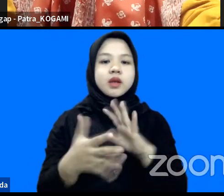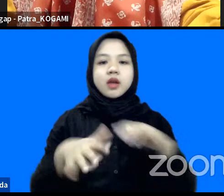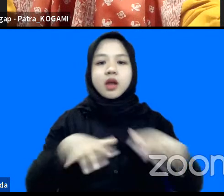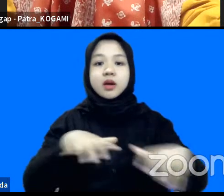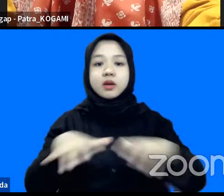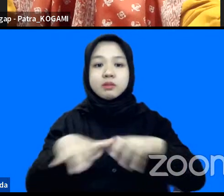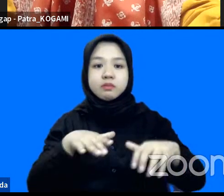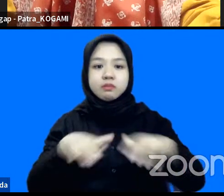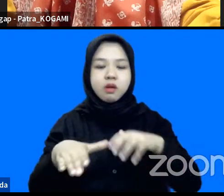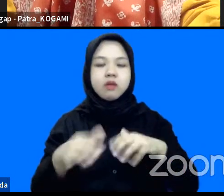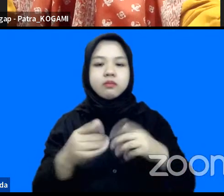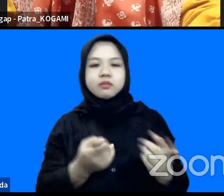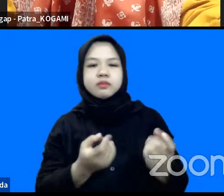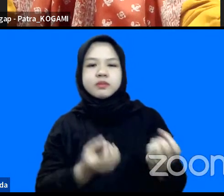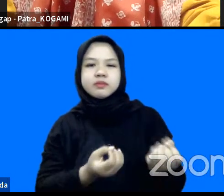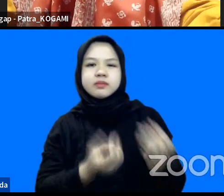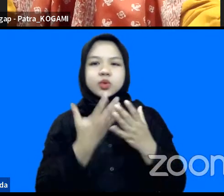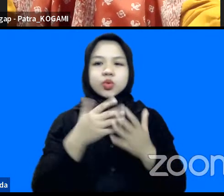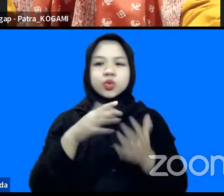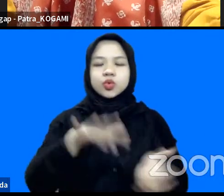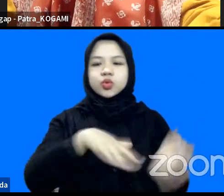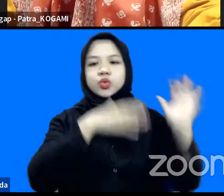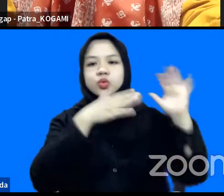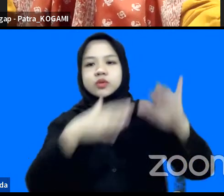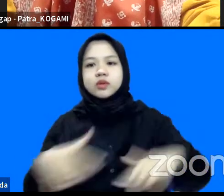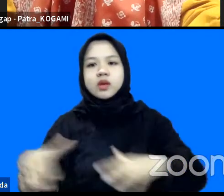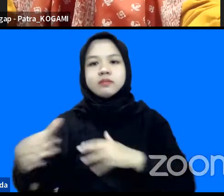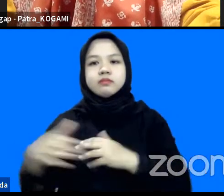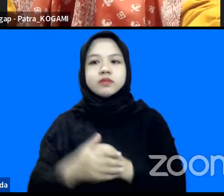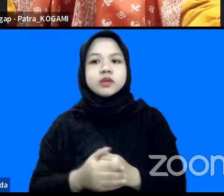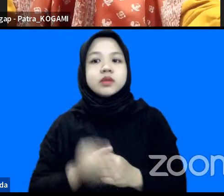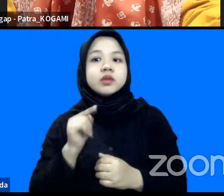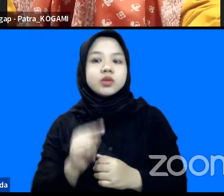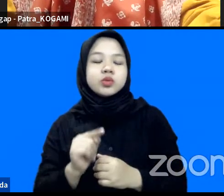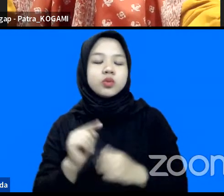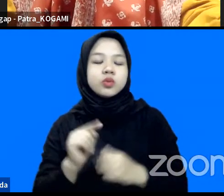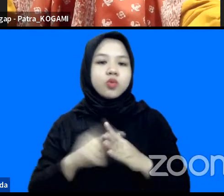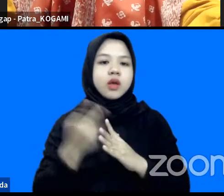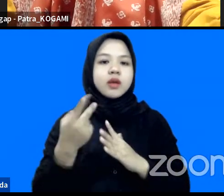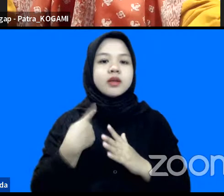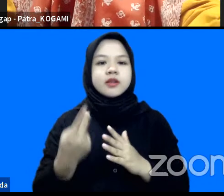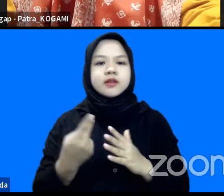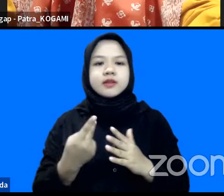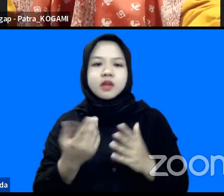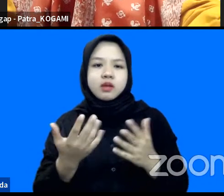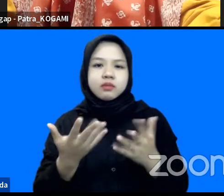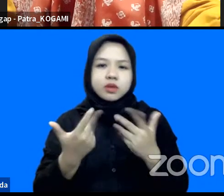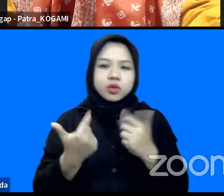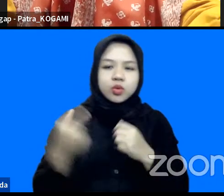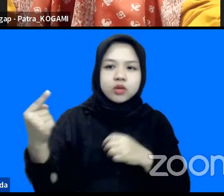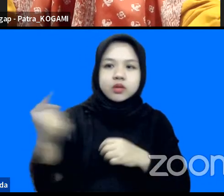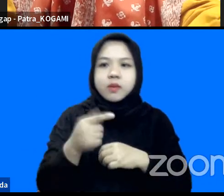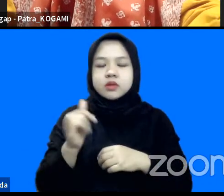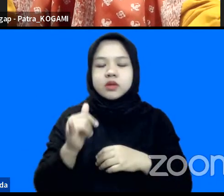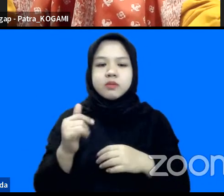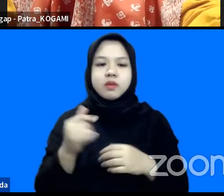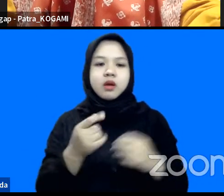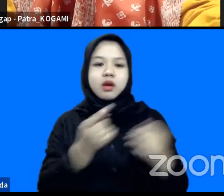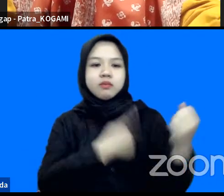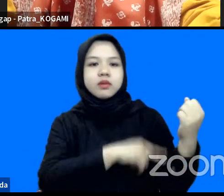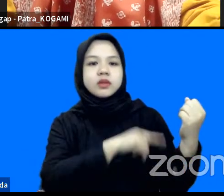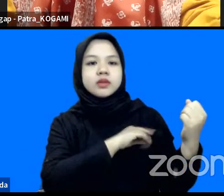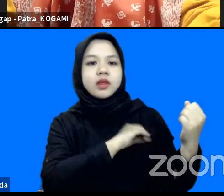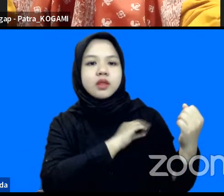bumi yang memicu tsunami dan itu merupakan tolak ukur selain kita menghitung ancaman tapi itu tolak ukur penguatan kapasitas